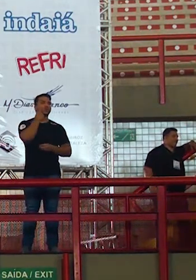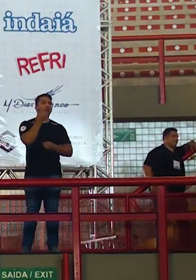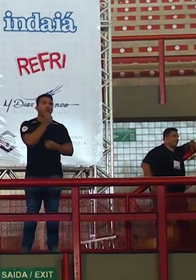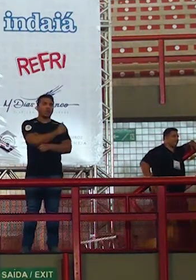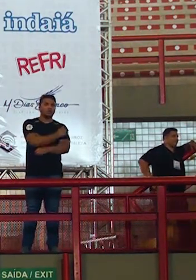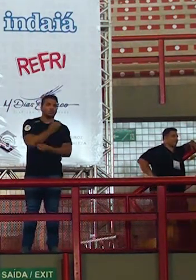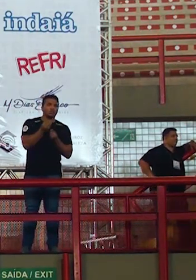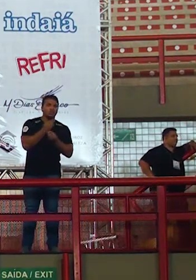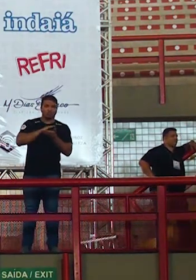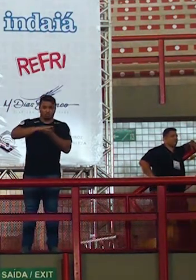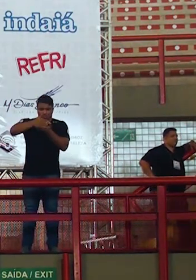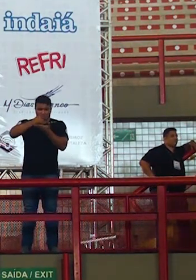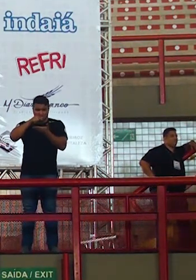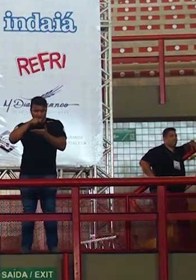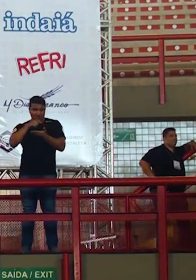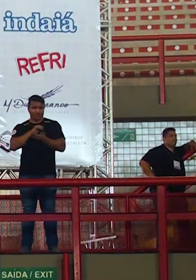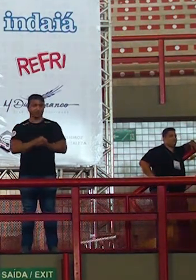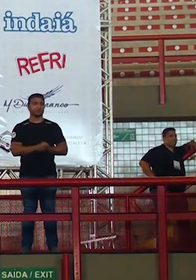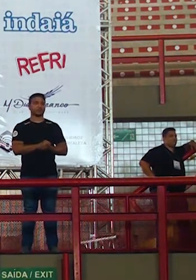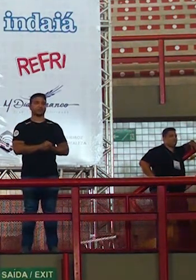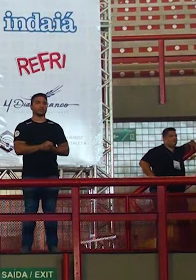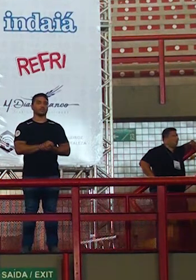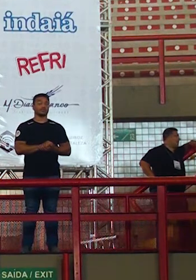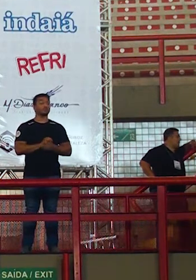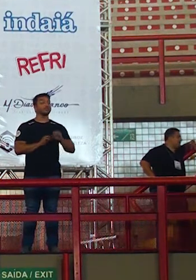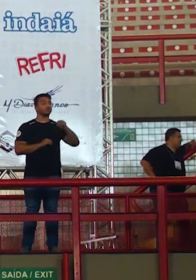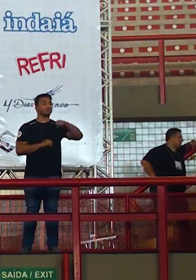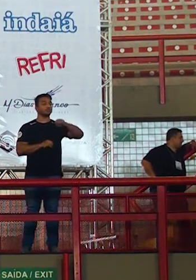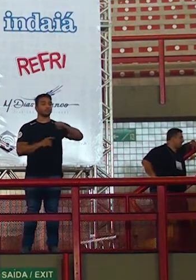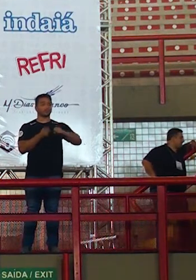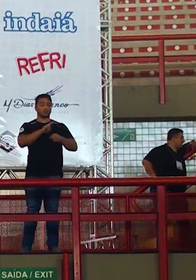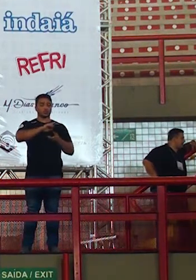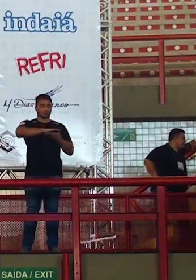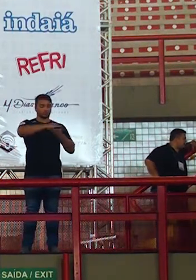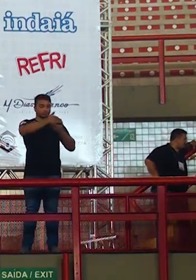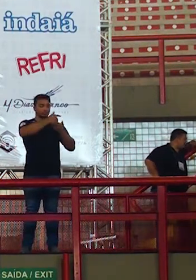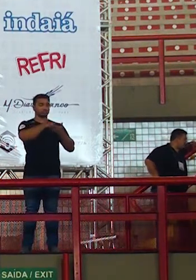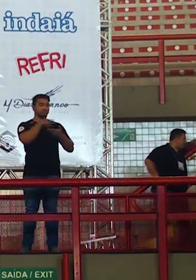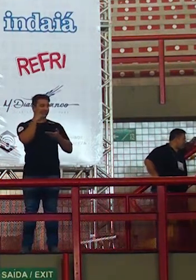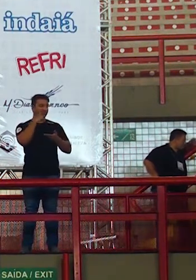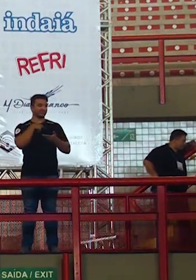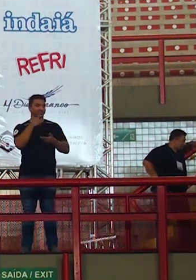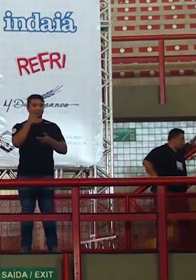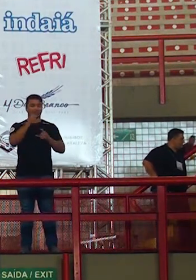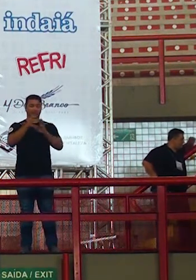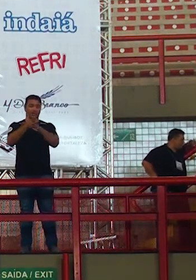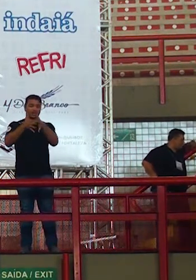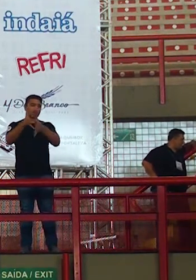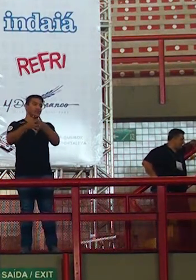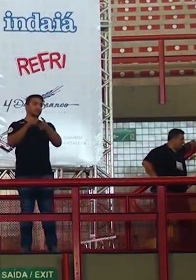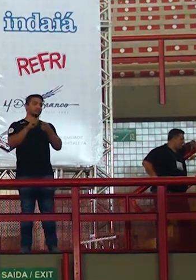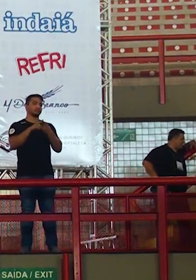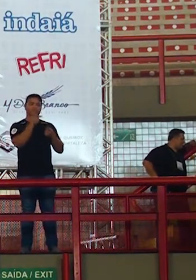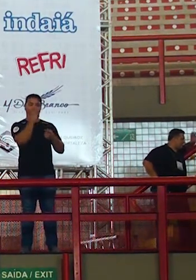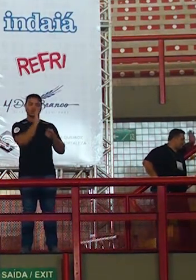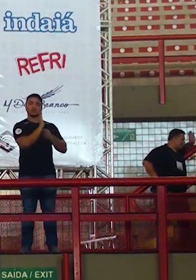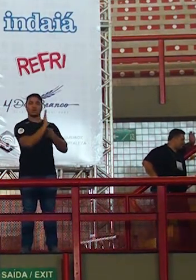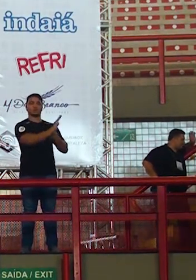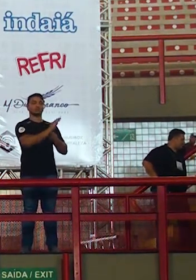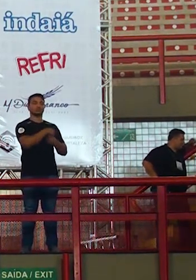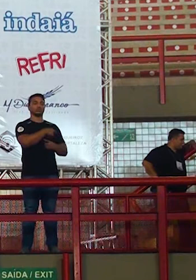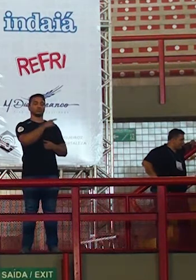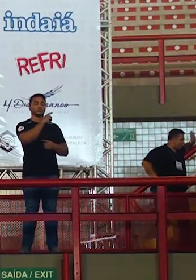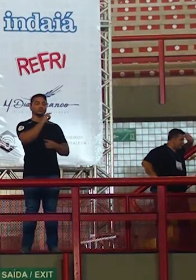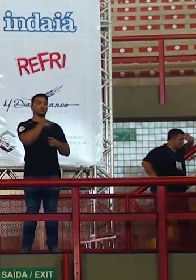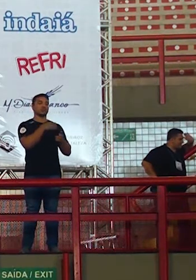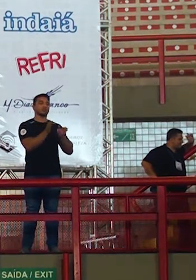estudantes terão laptops pra fazer o exame? exatamente a iniciativa em vídeo libras é mais uma das nossas iniciativas da